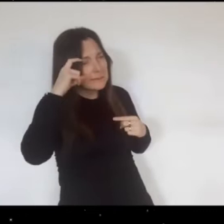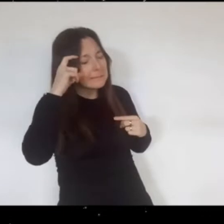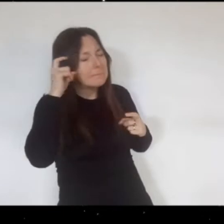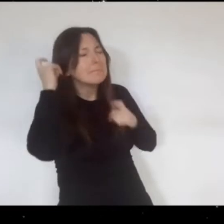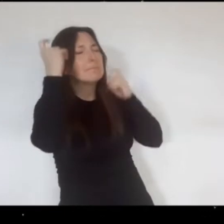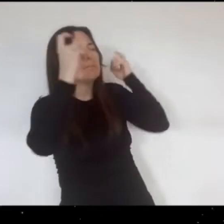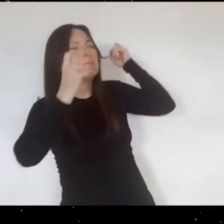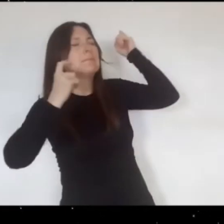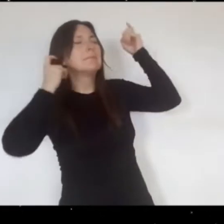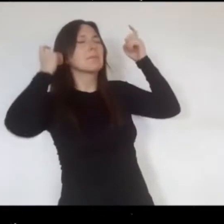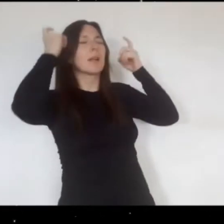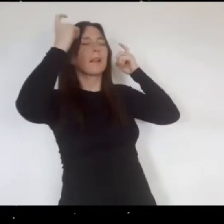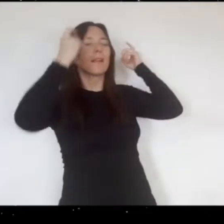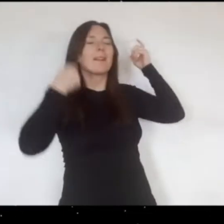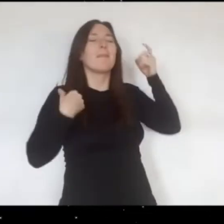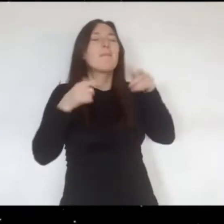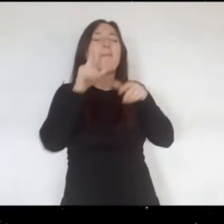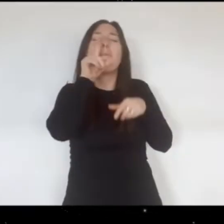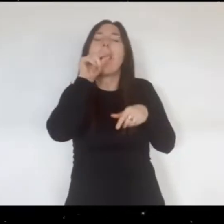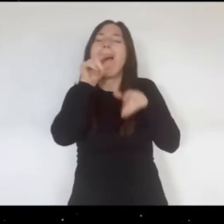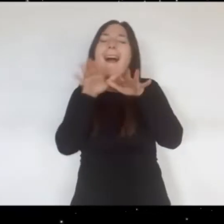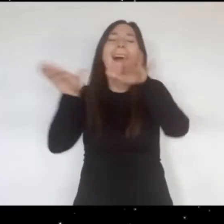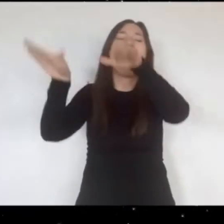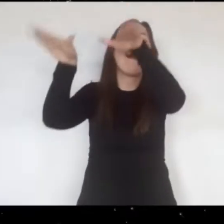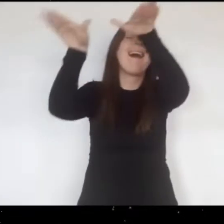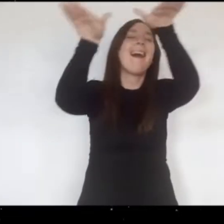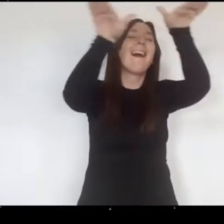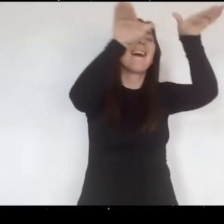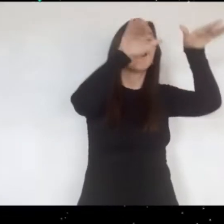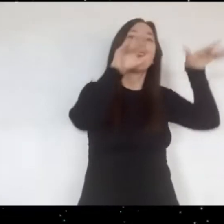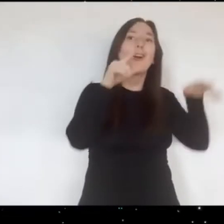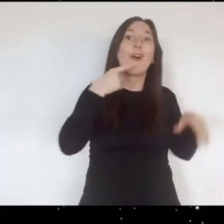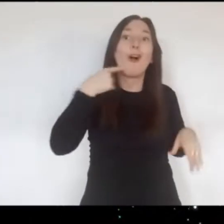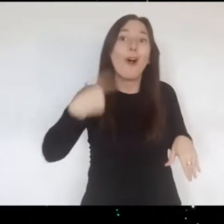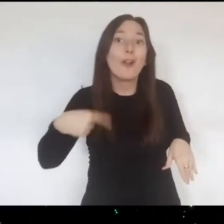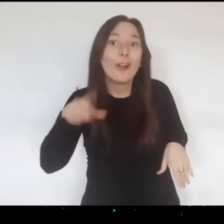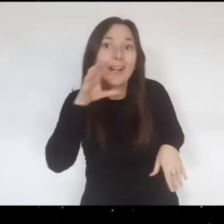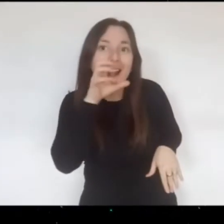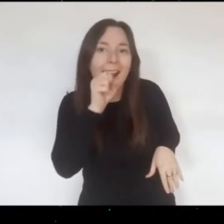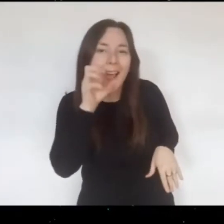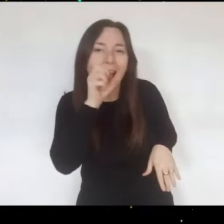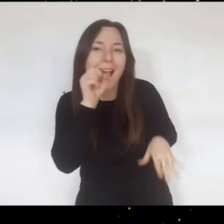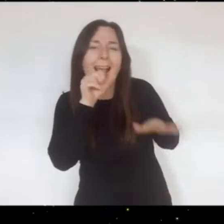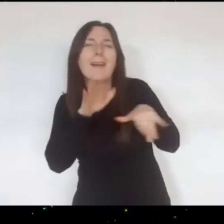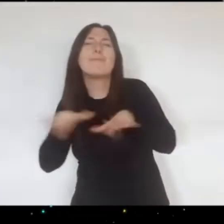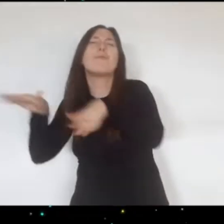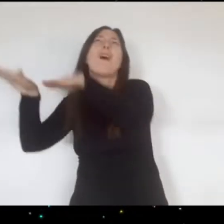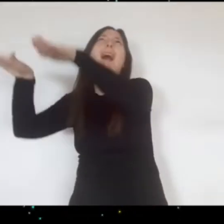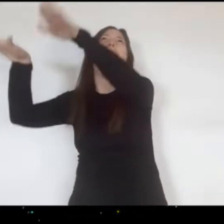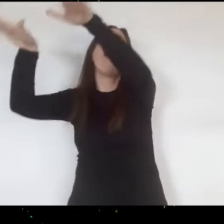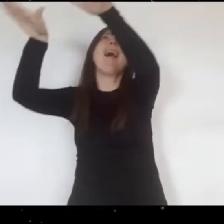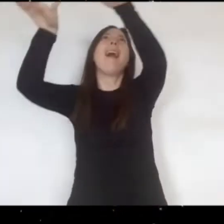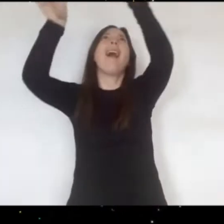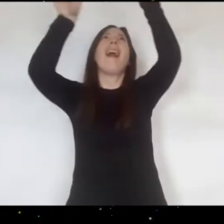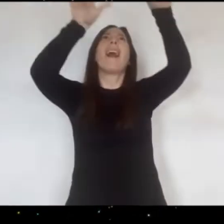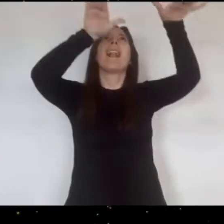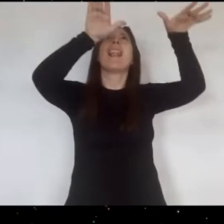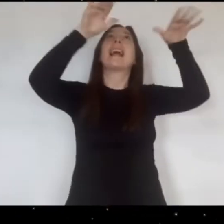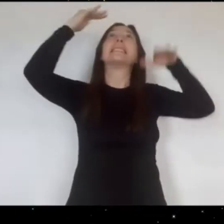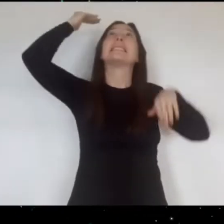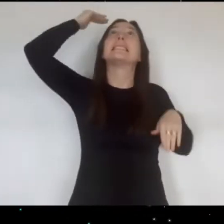imaginó que era un pájaro de color naranja que volaba muy arriba,